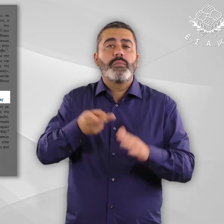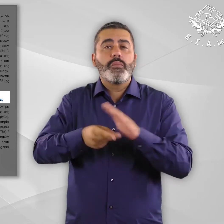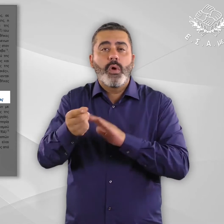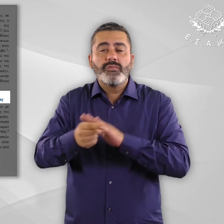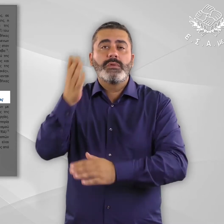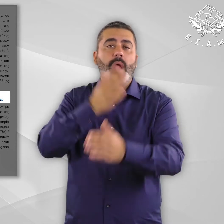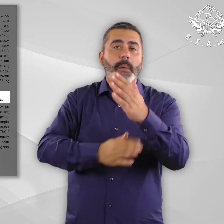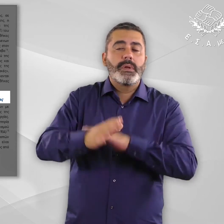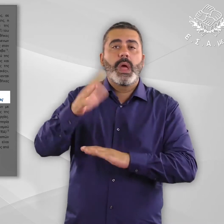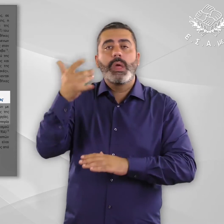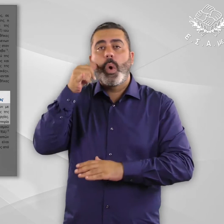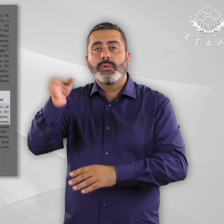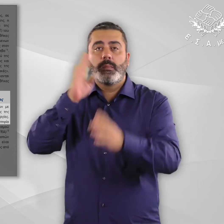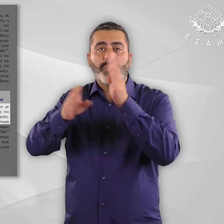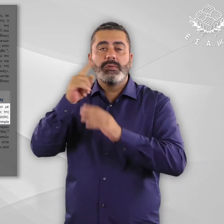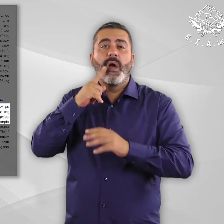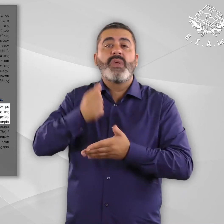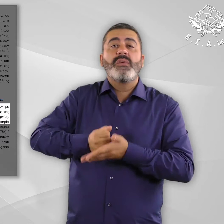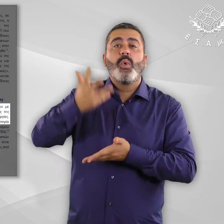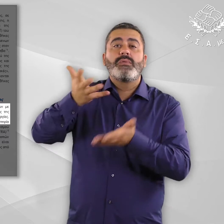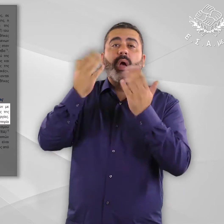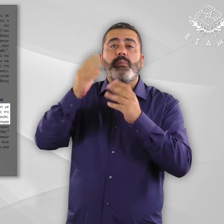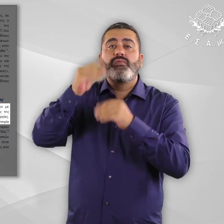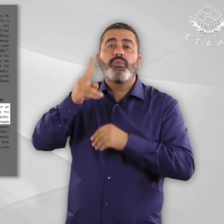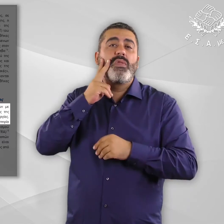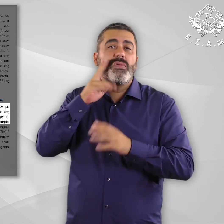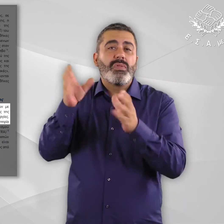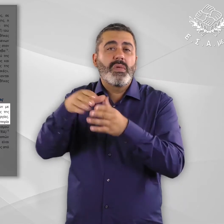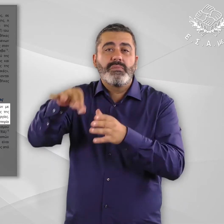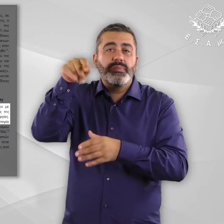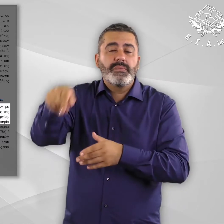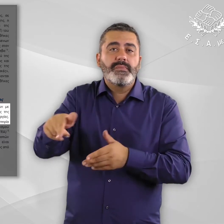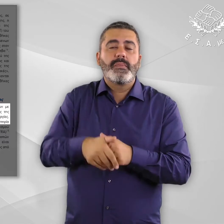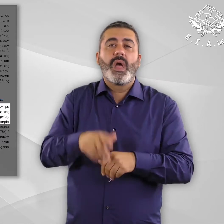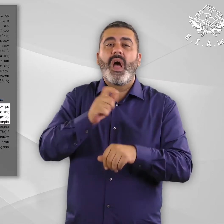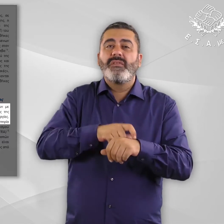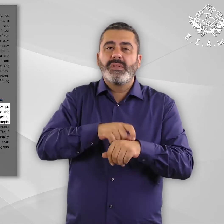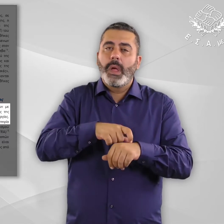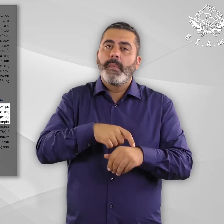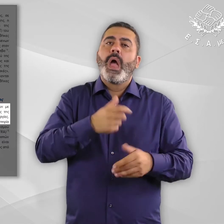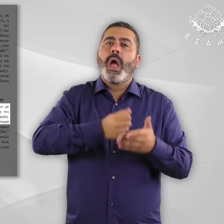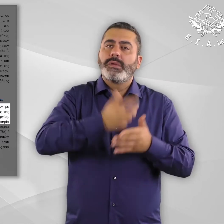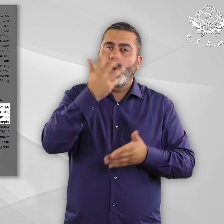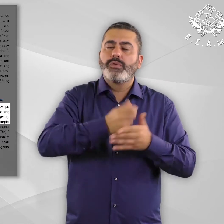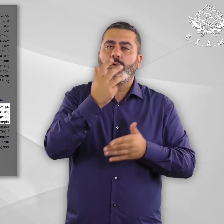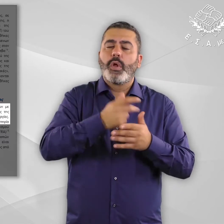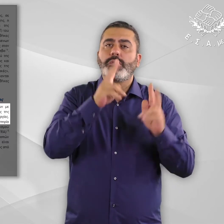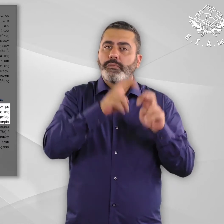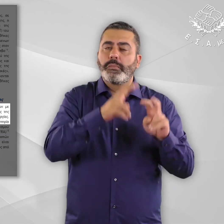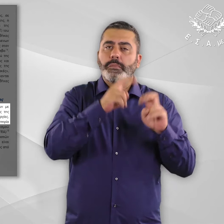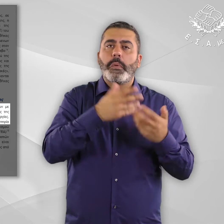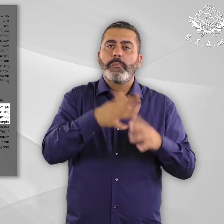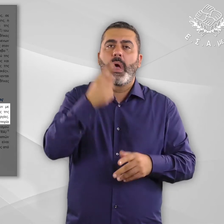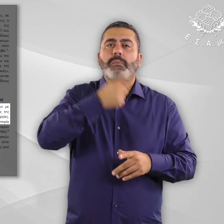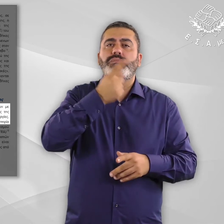χωρίς καταγραφή ευαλωτότητας. Είναι σαφές από τον καταγεωγραμμένο αριθμό προσφύγων με αναπηρία και χρόνιες παθήσεις ότι το